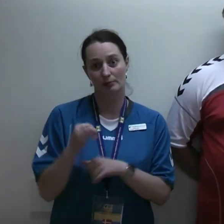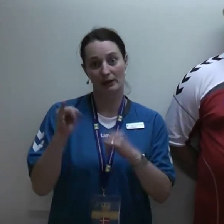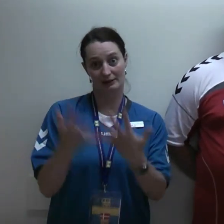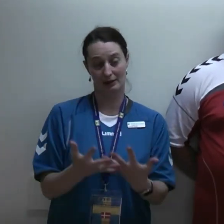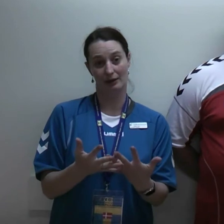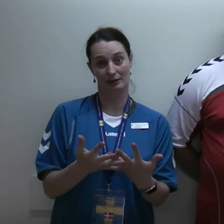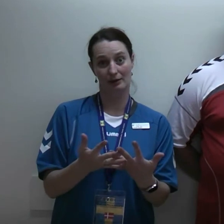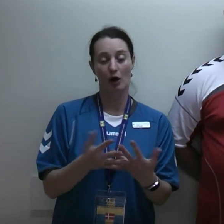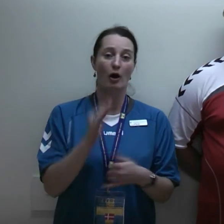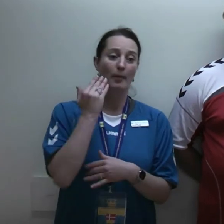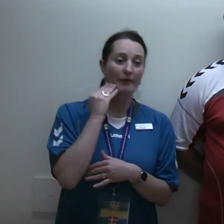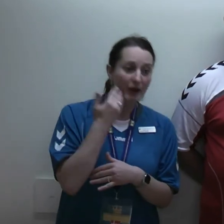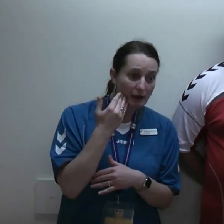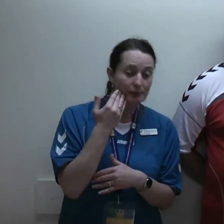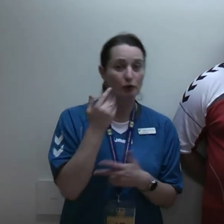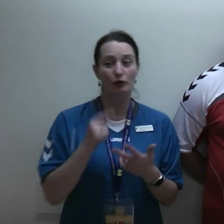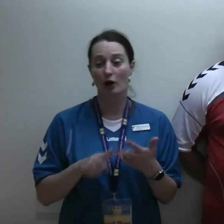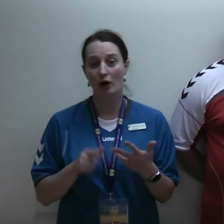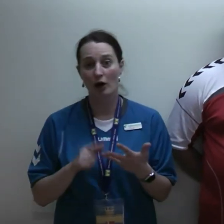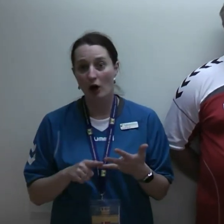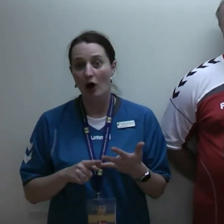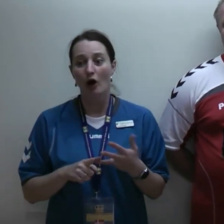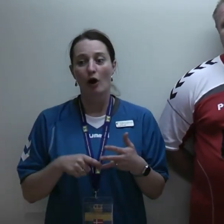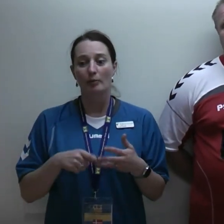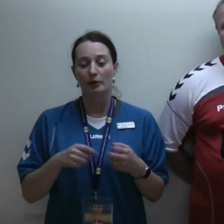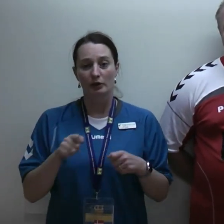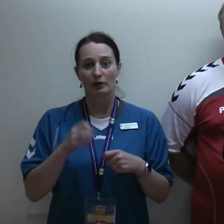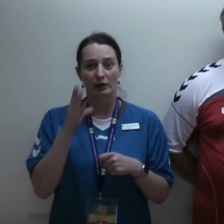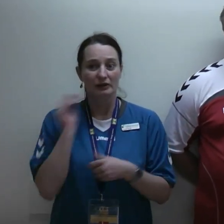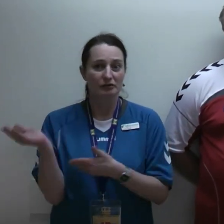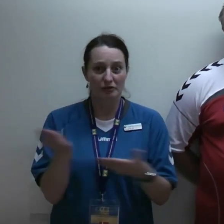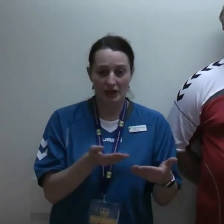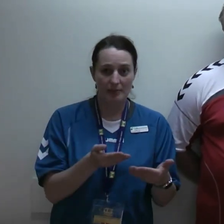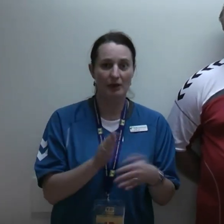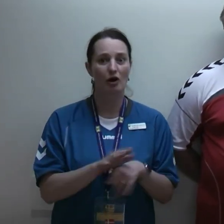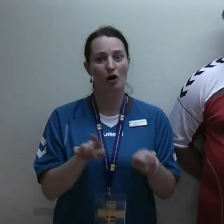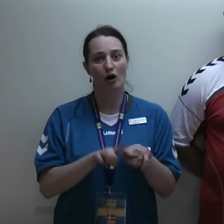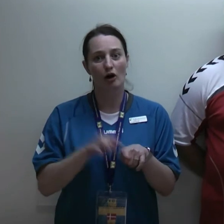på Facebook, på livestreaming og på defbold.coms live